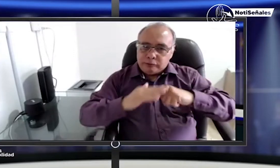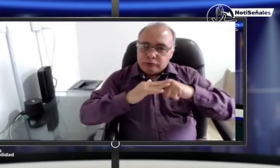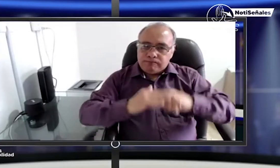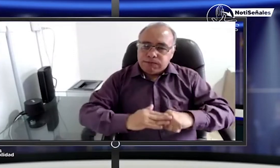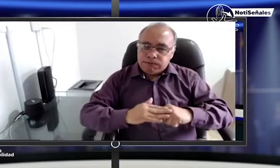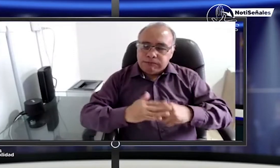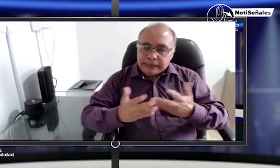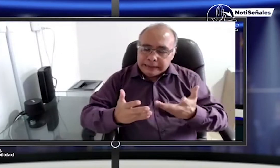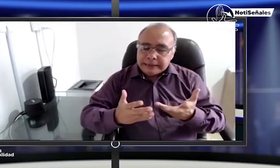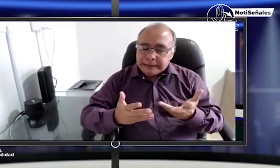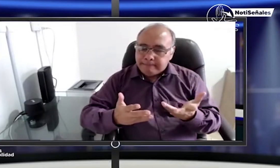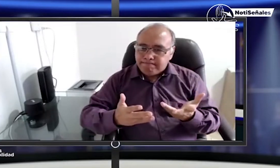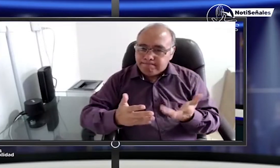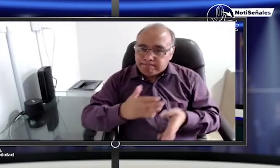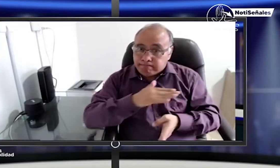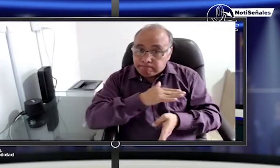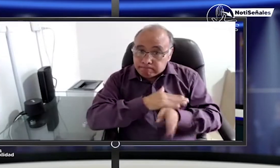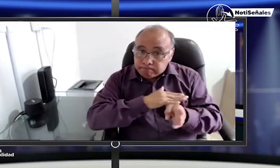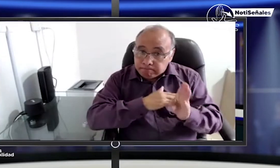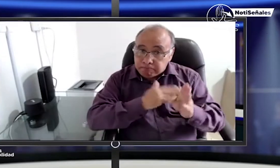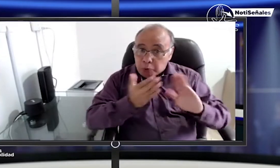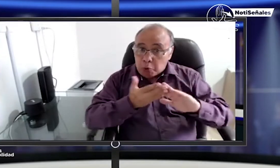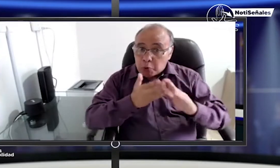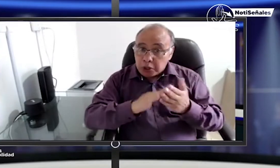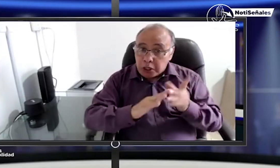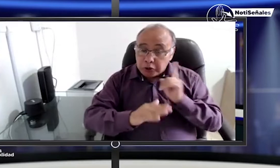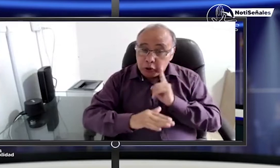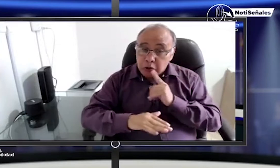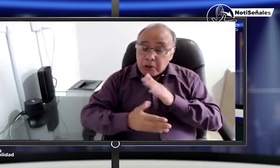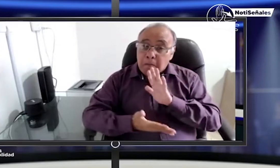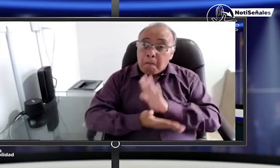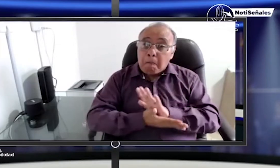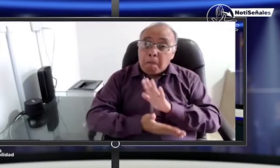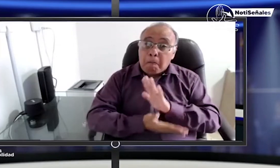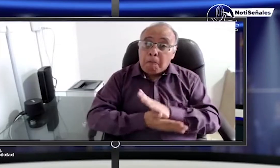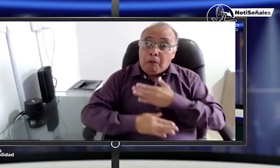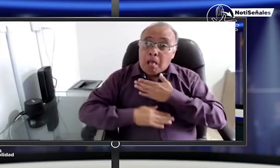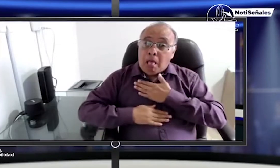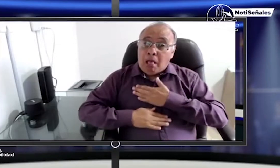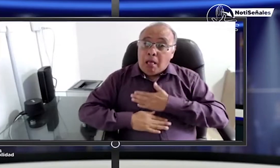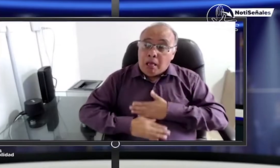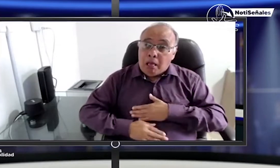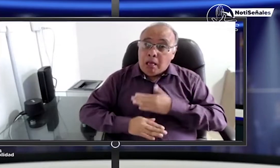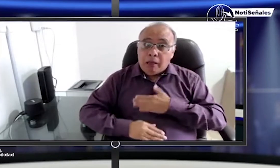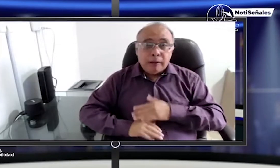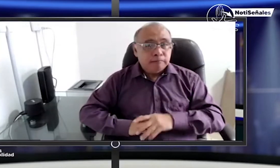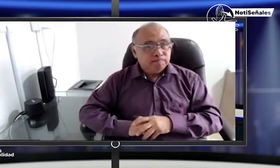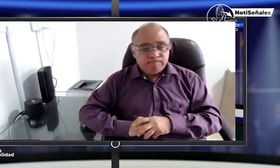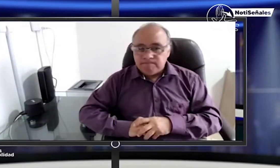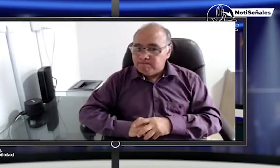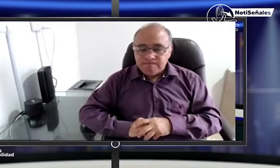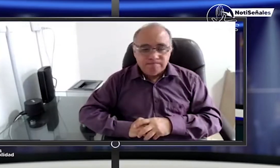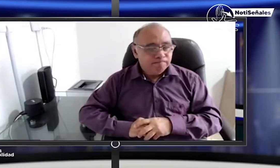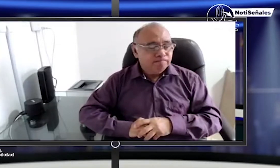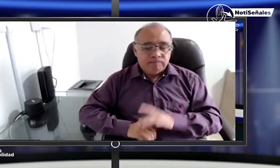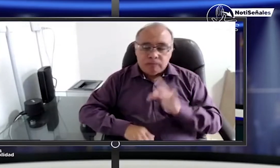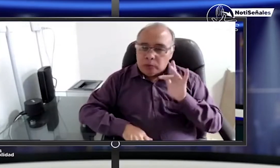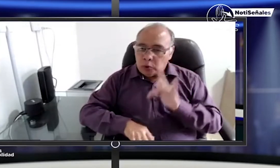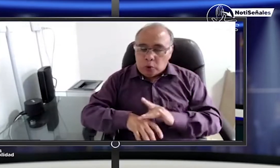Sin accesibilidad no hay derechos. Y continuamos en ella. Estamos viendo que muchas veces frente a esta